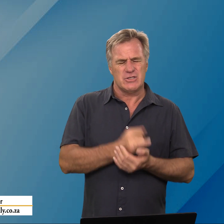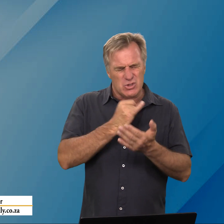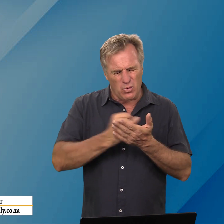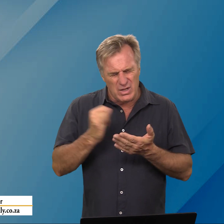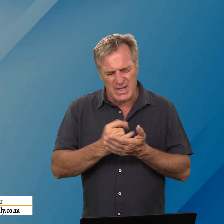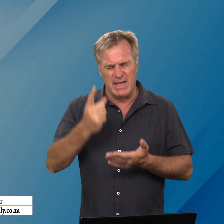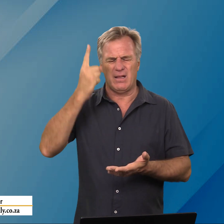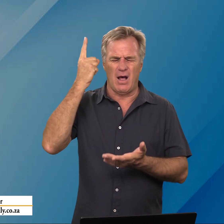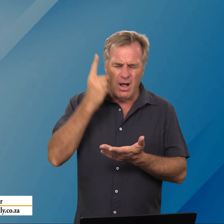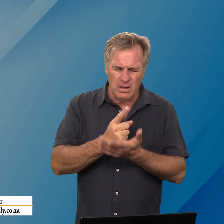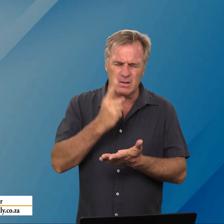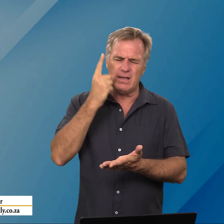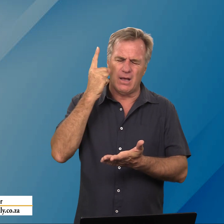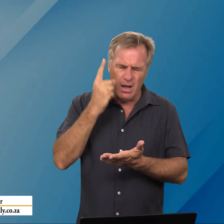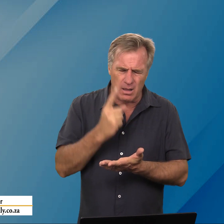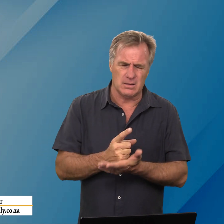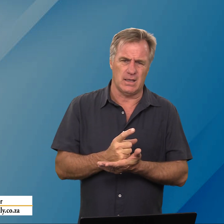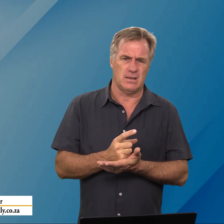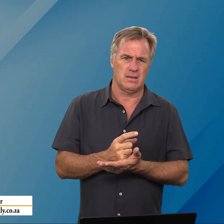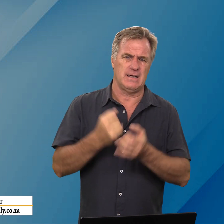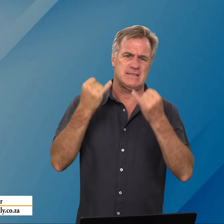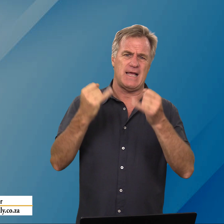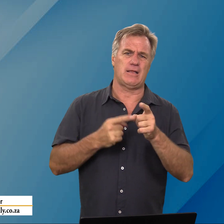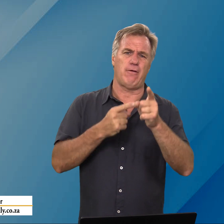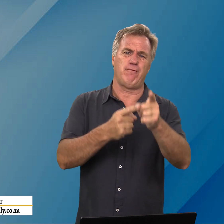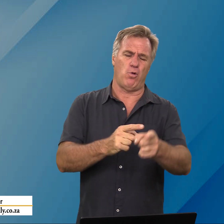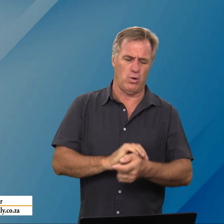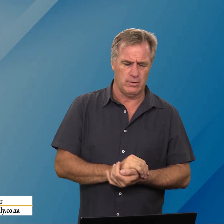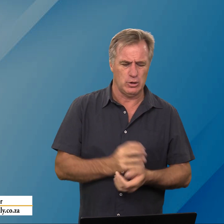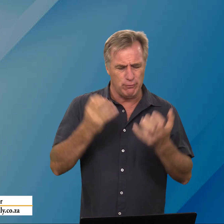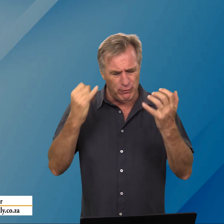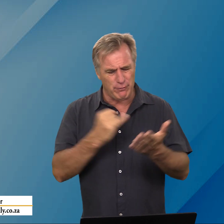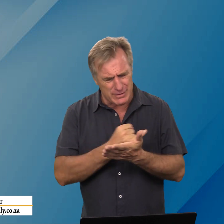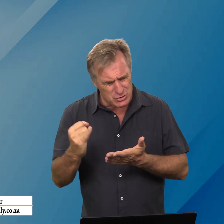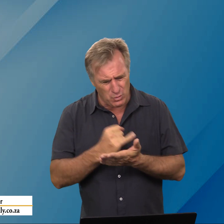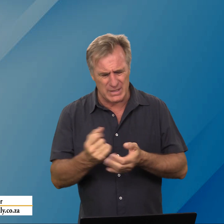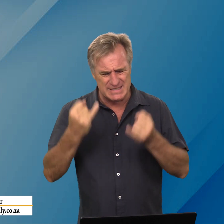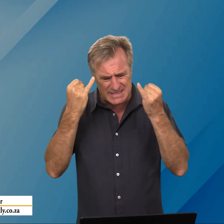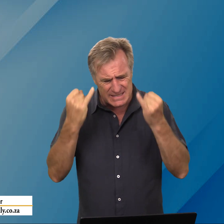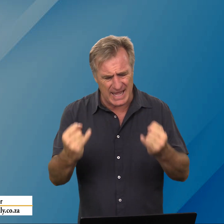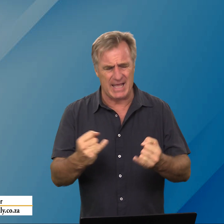Sonde het altyd altyd een slechte gevolg Die vrug van sonde is slecht